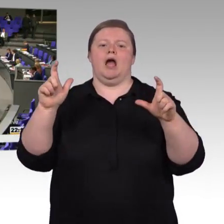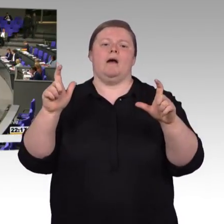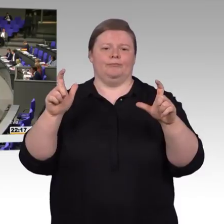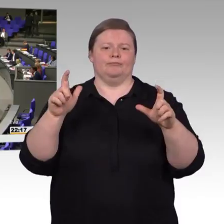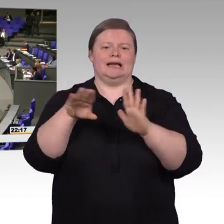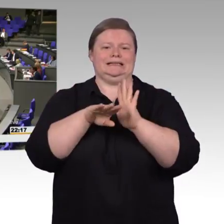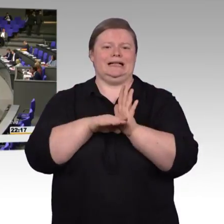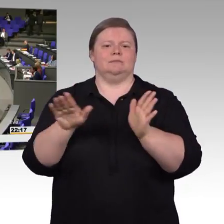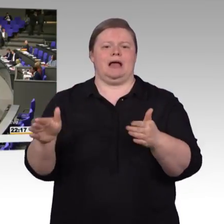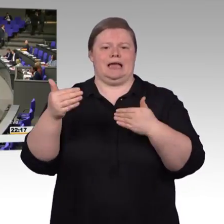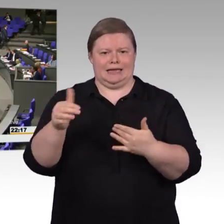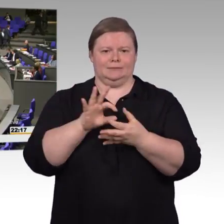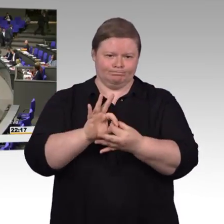richtig informiert bin, müssten Sie noch da sein.